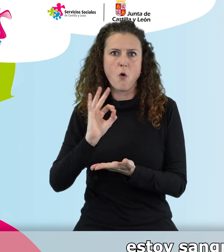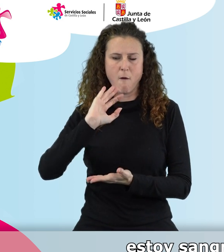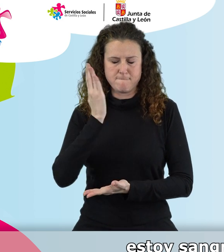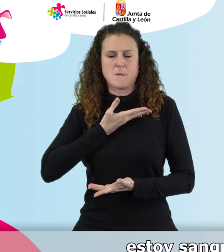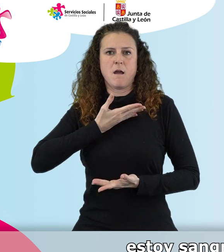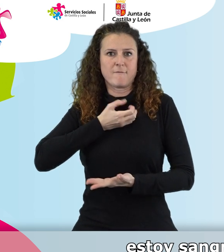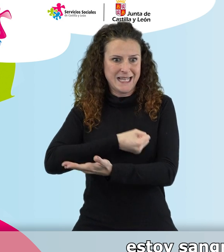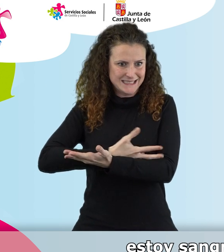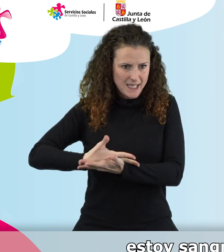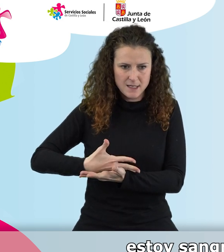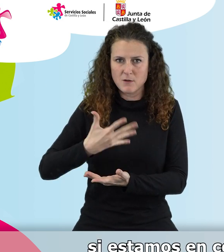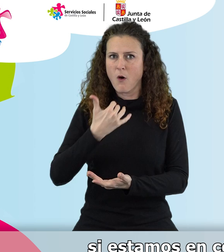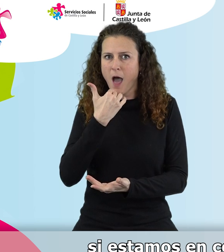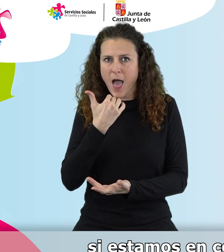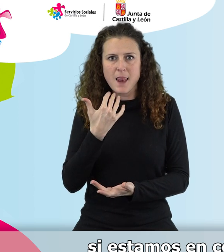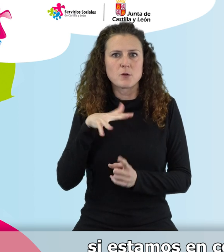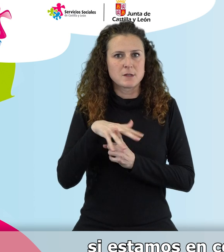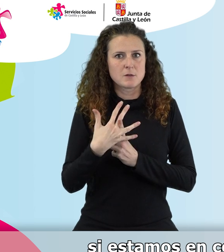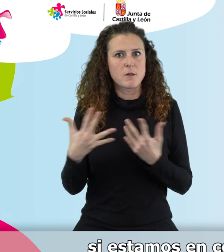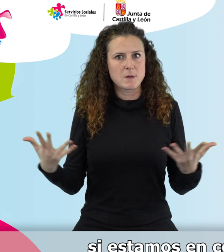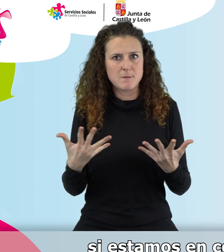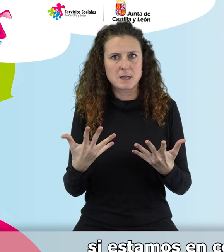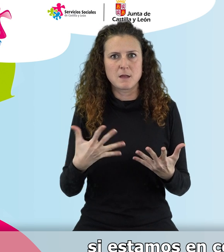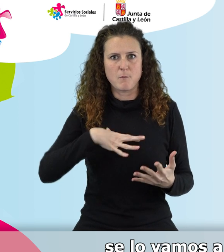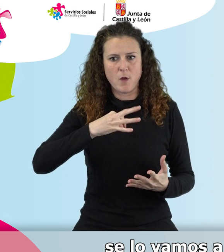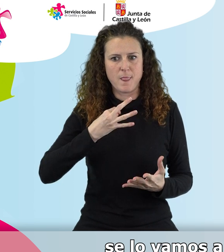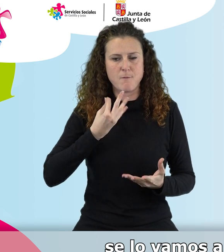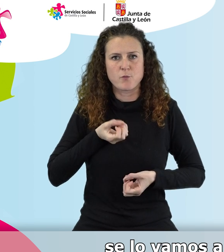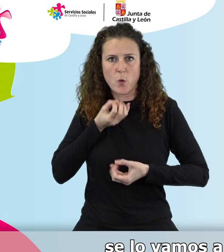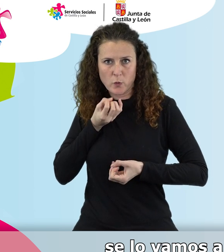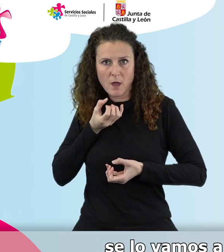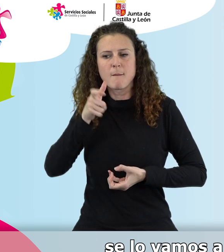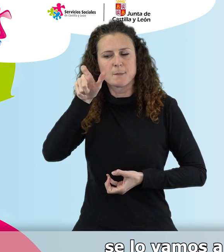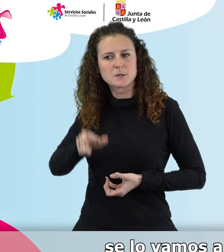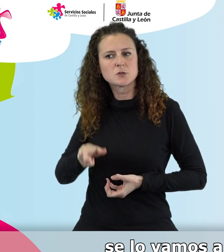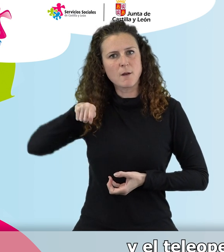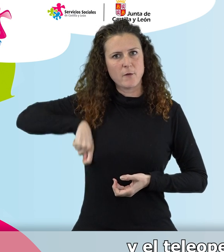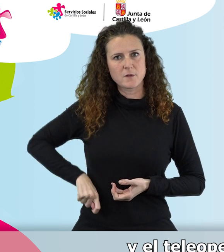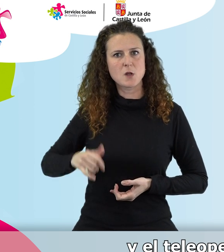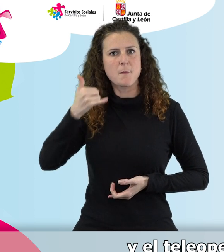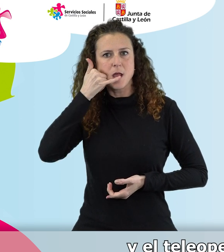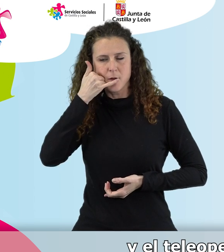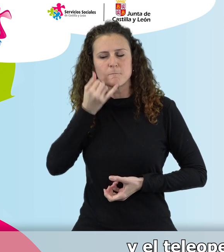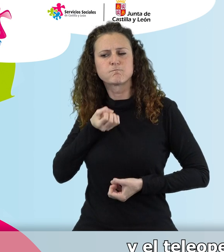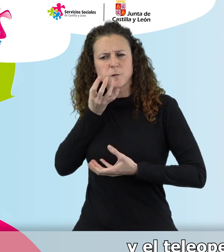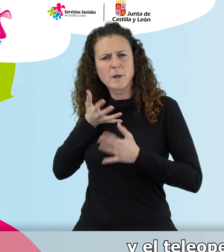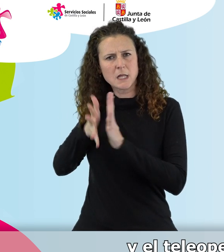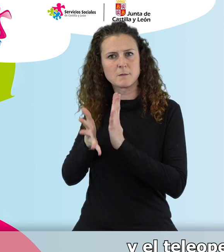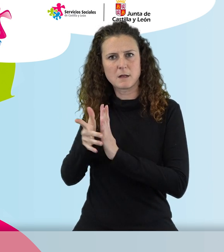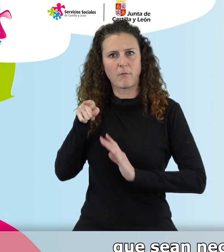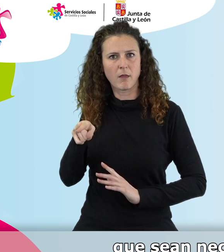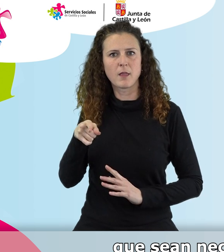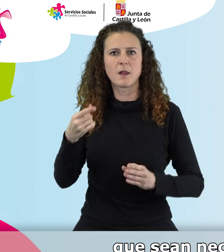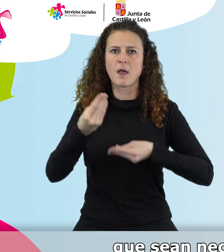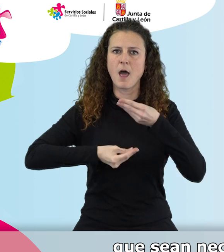estoy sangrando, por ejemplo, lo que sea, si estamos en condiciones de poder hablar, se lo vamos a explicar al teleoperador y el teleoperador va a movilizar los